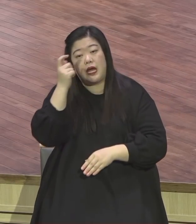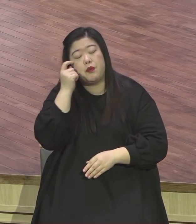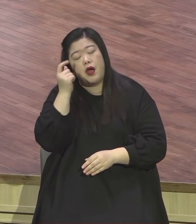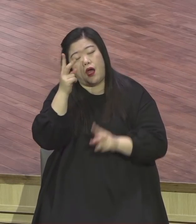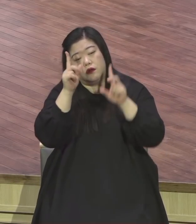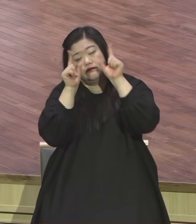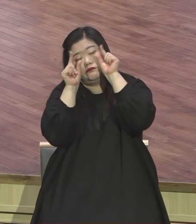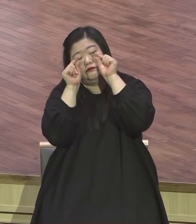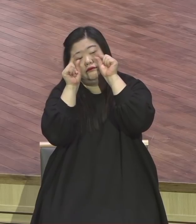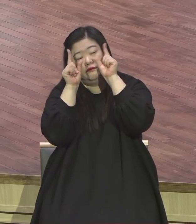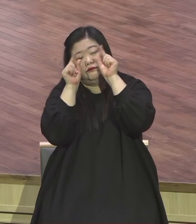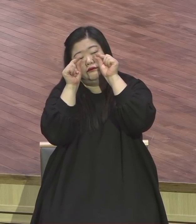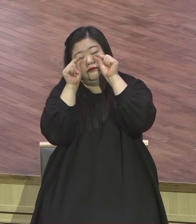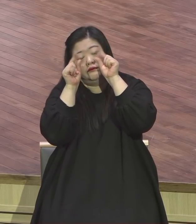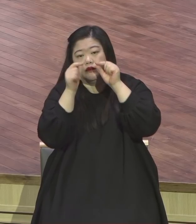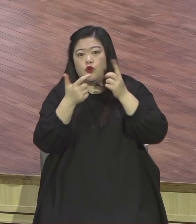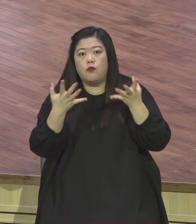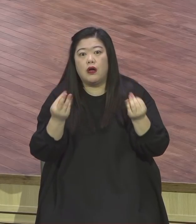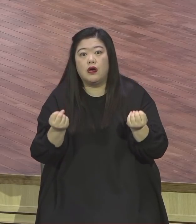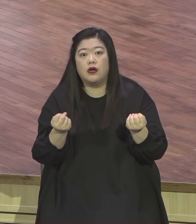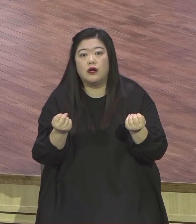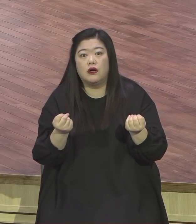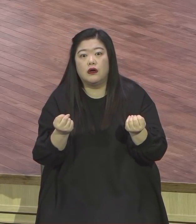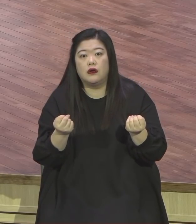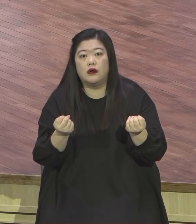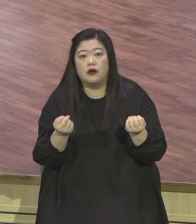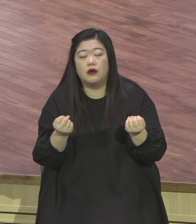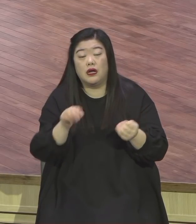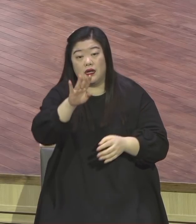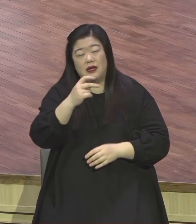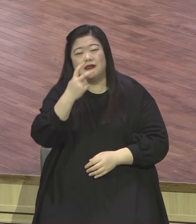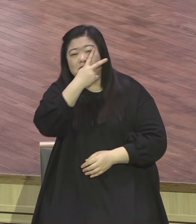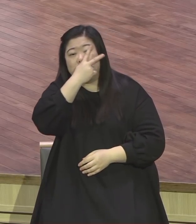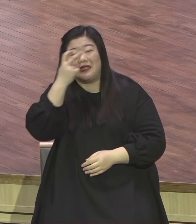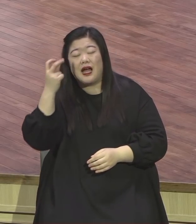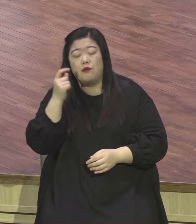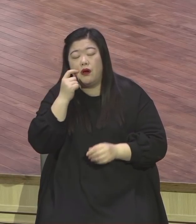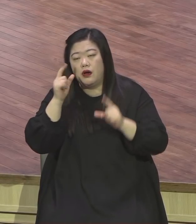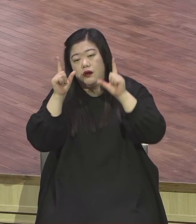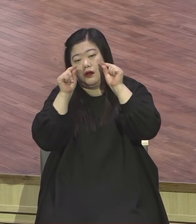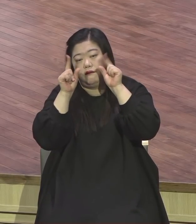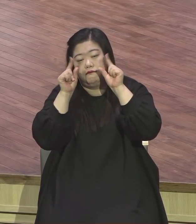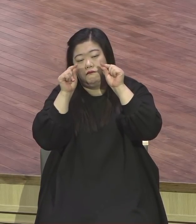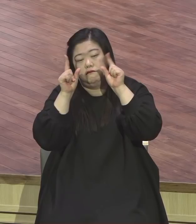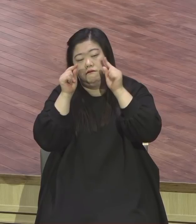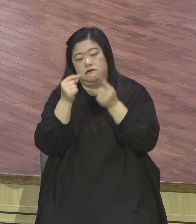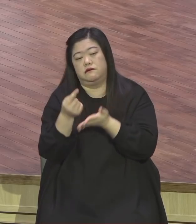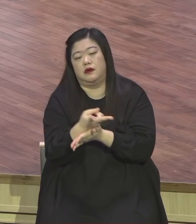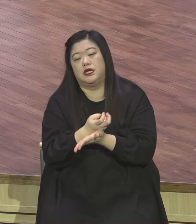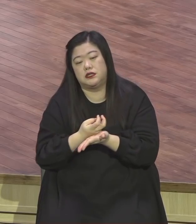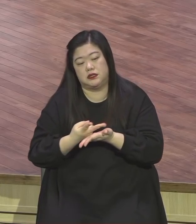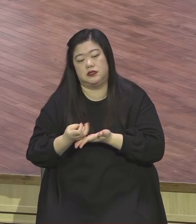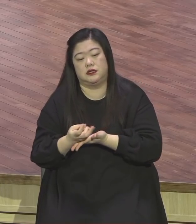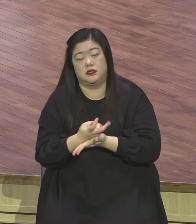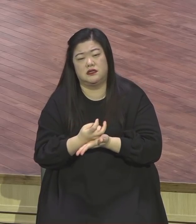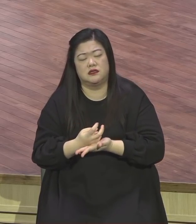잠 못 자르는 잠 못 이루는 고통을 아십니까 이런 불면증에 걸리는 사람들 온갖